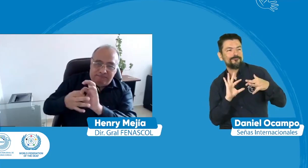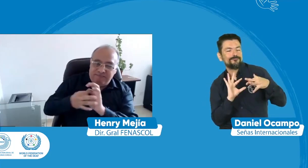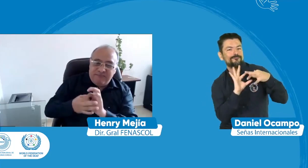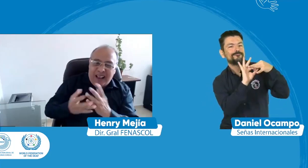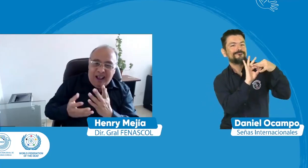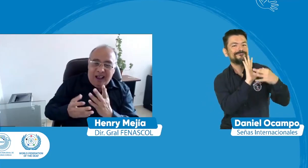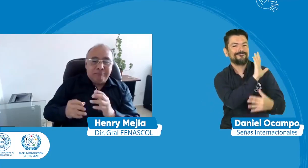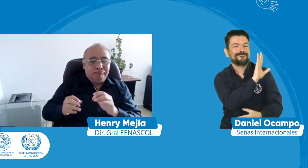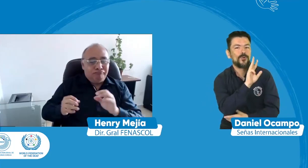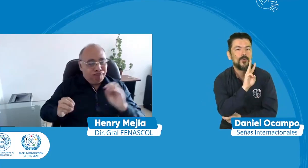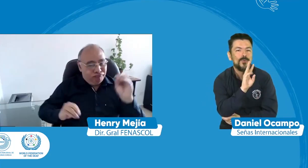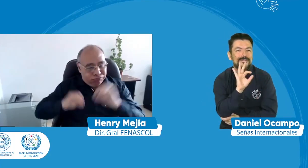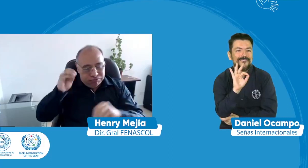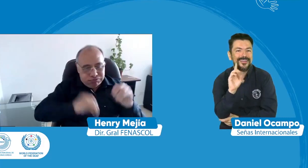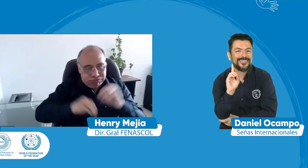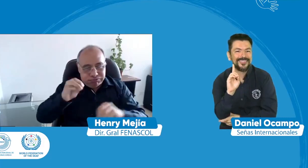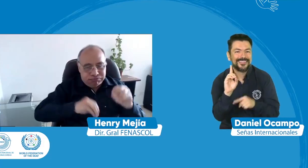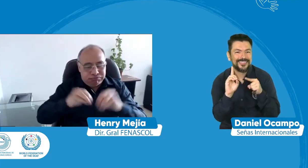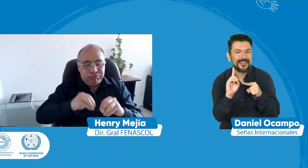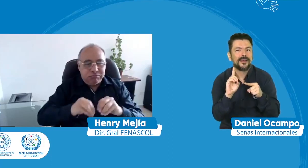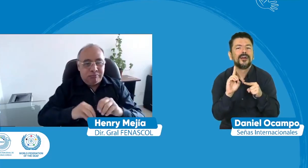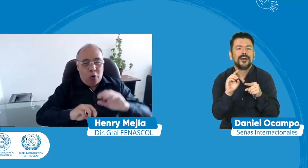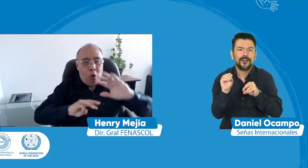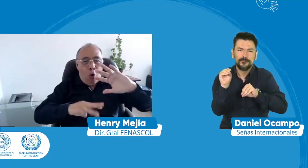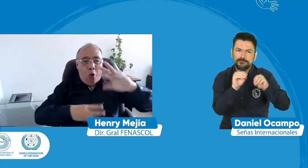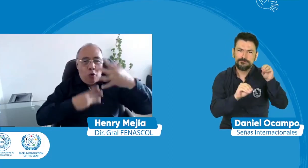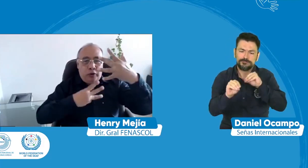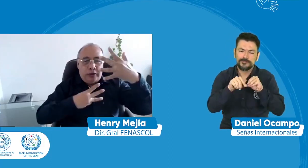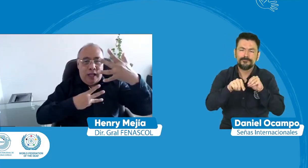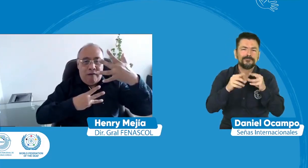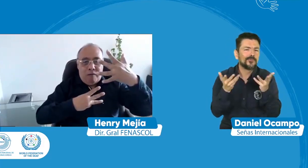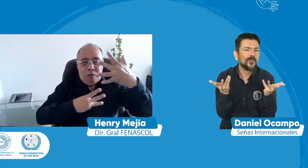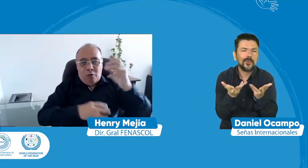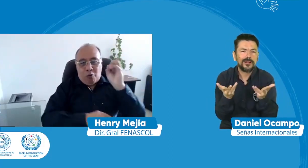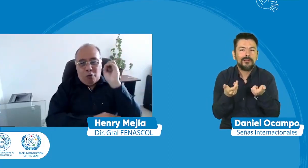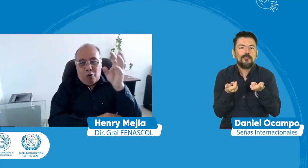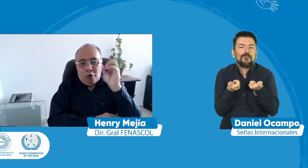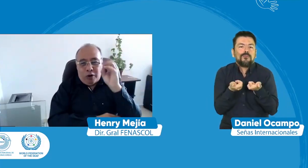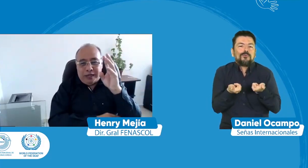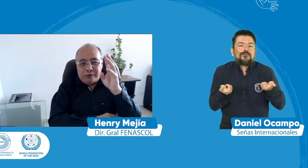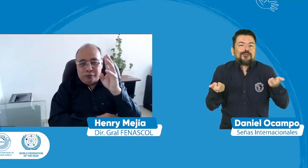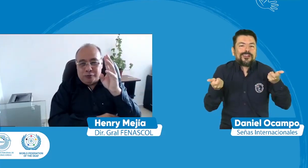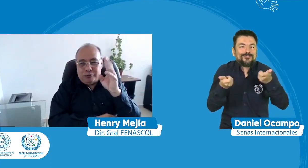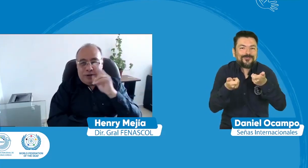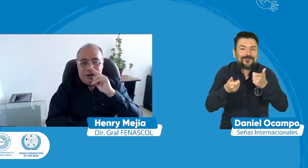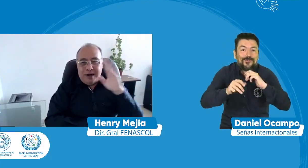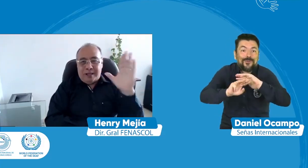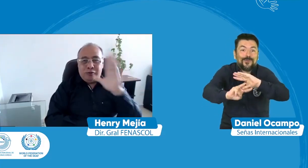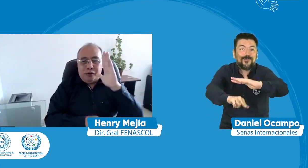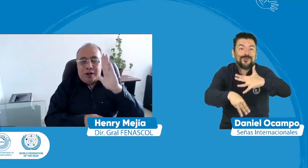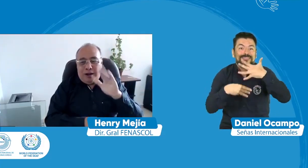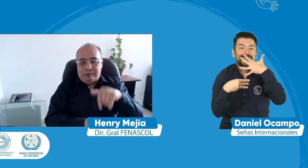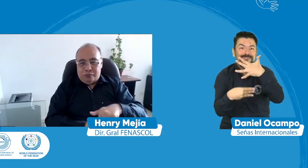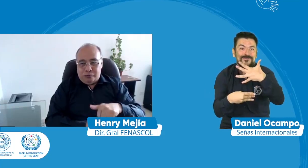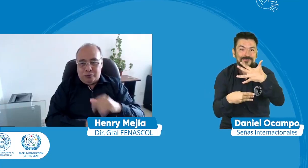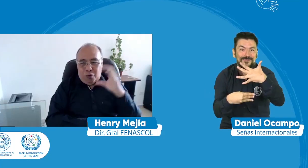a las actividades de la WFD con el octavo congreso nacional